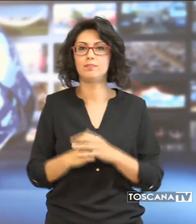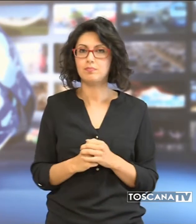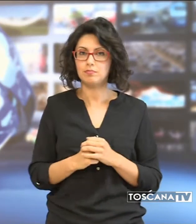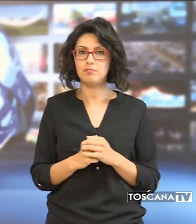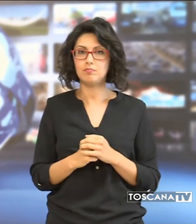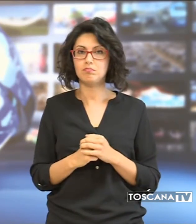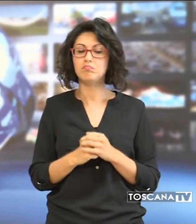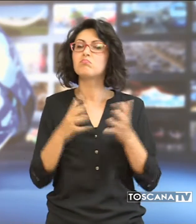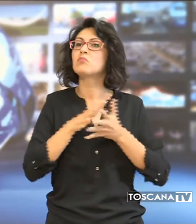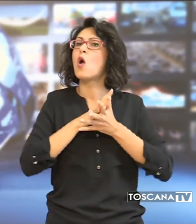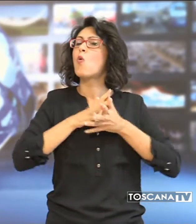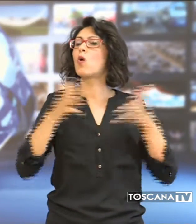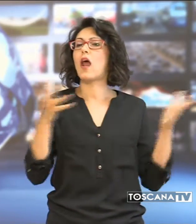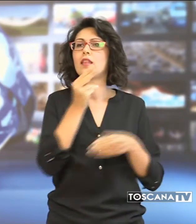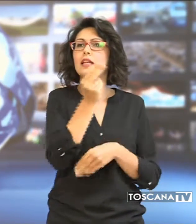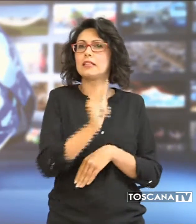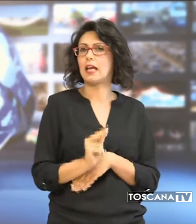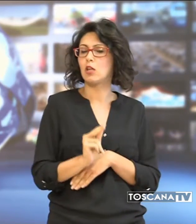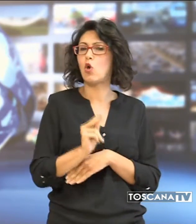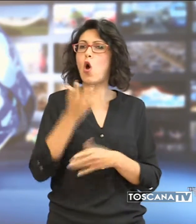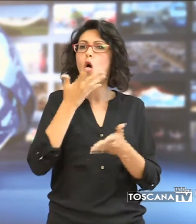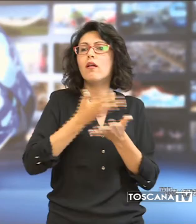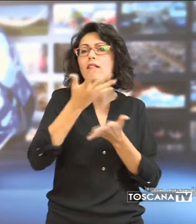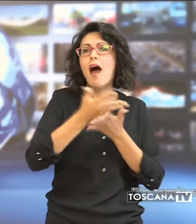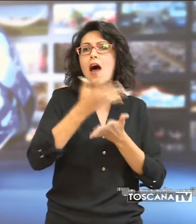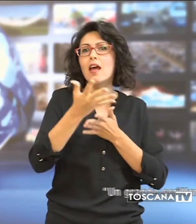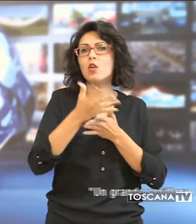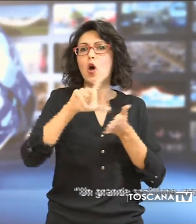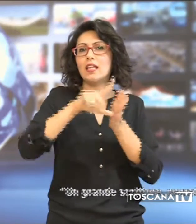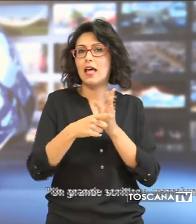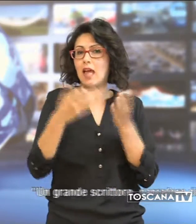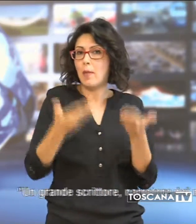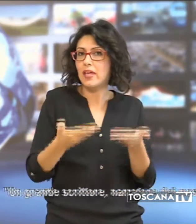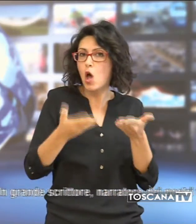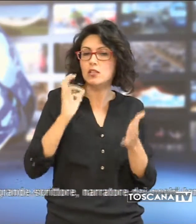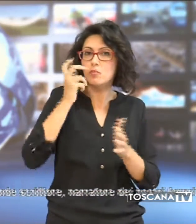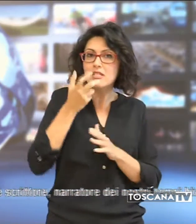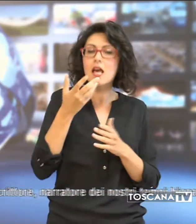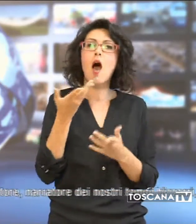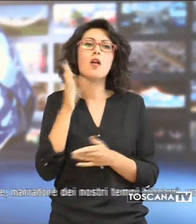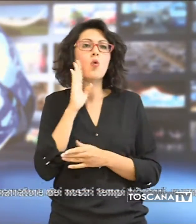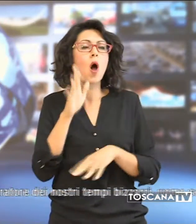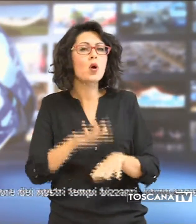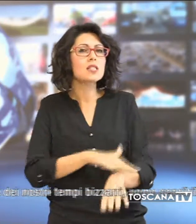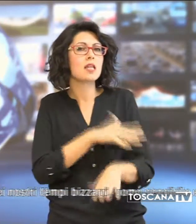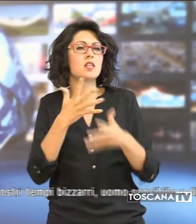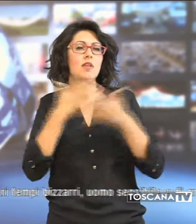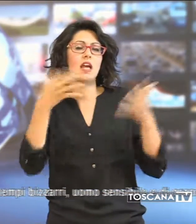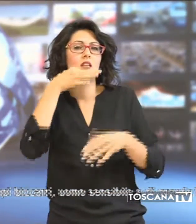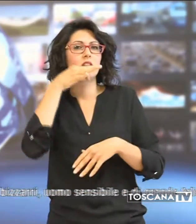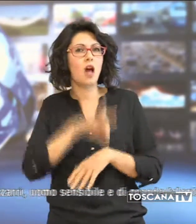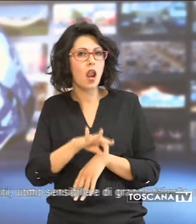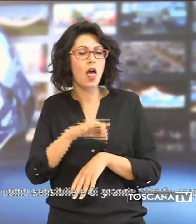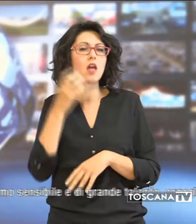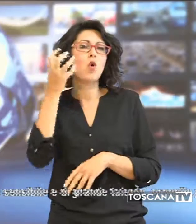Un grande scrittore, narratore dei nostri tempi, bizzarri, uomo sensibile e di grande talento,